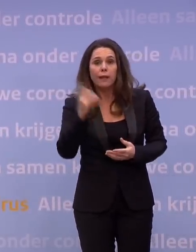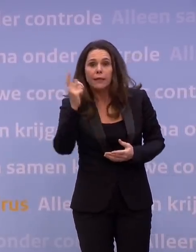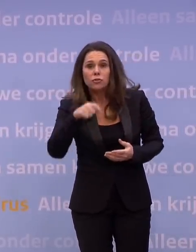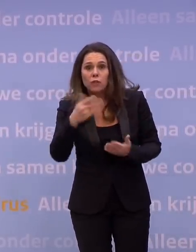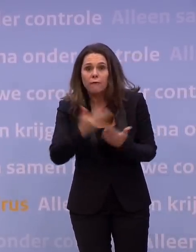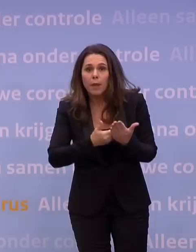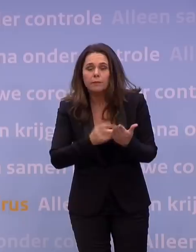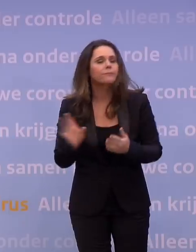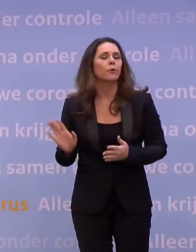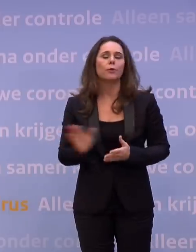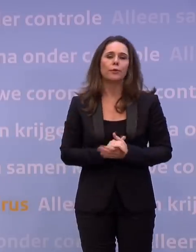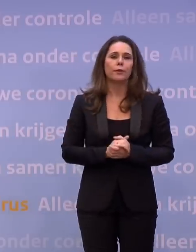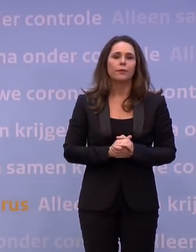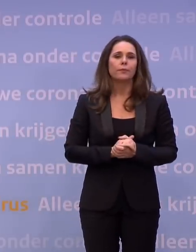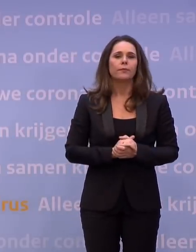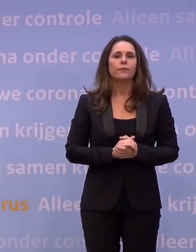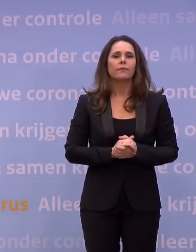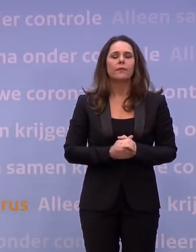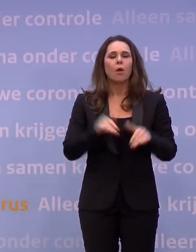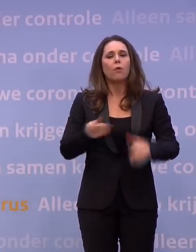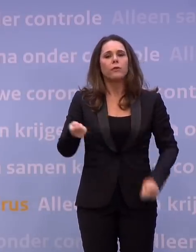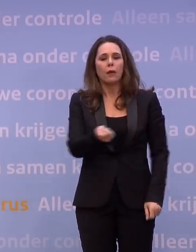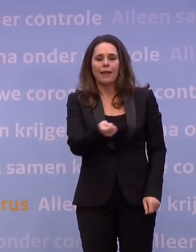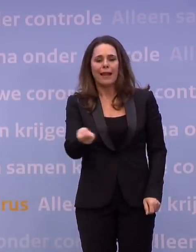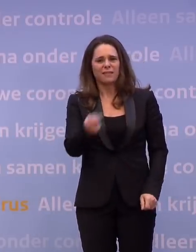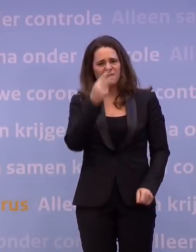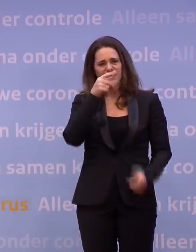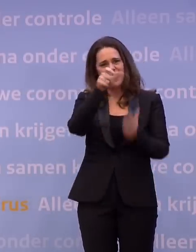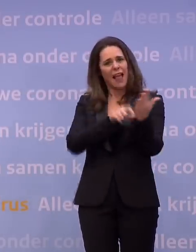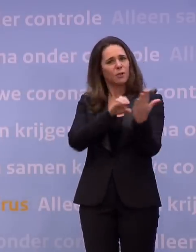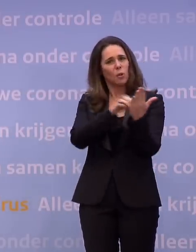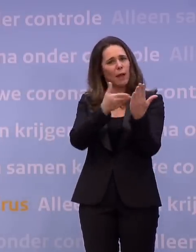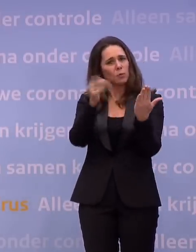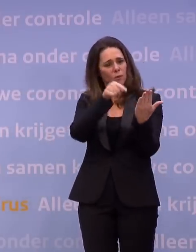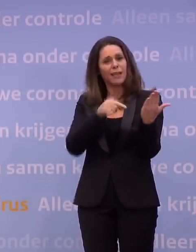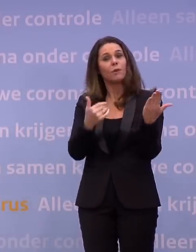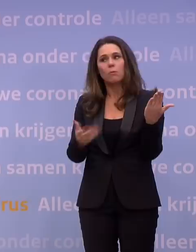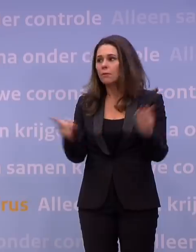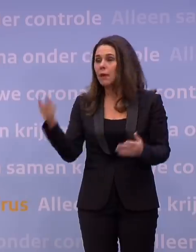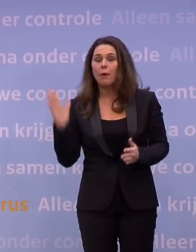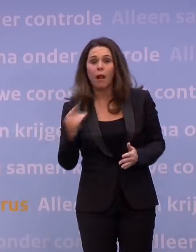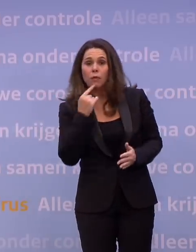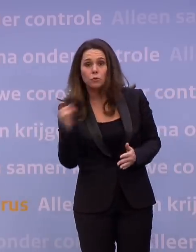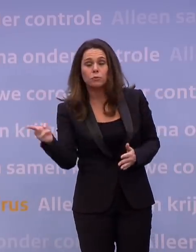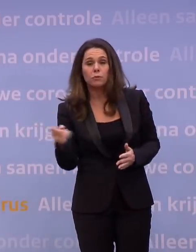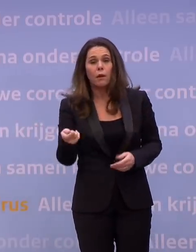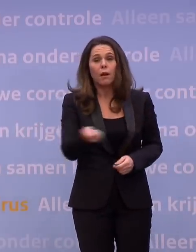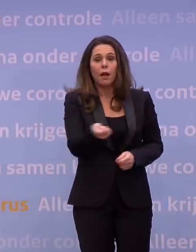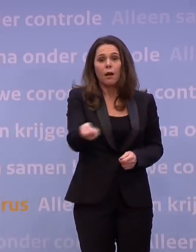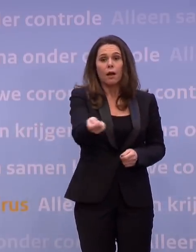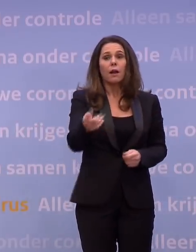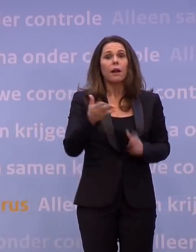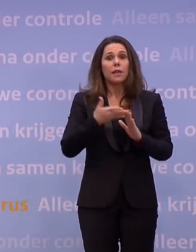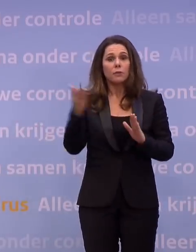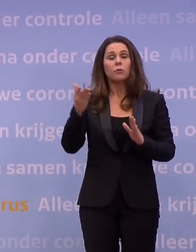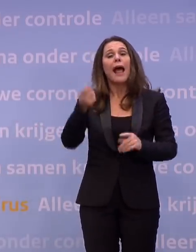Nee. Oké, helder. Het uitlaten van de hond ontbreekt op de lijst met uitzonderingen. Waarom? Ik heb het net genoemd. Het uitlaten van de hond is een uitzondering.